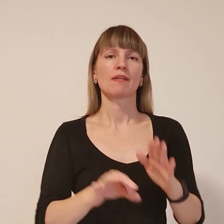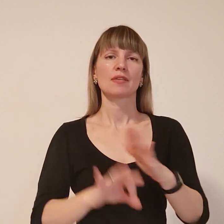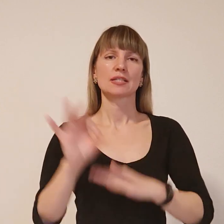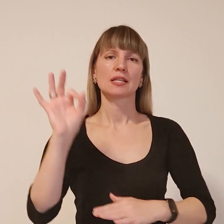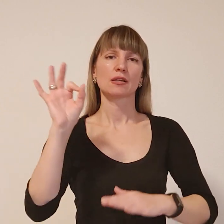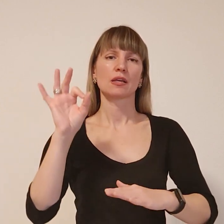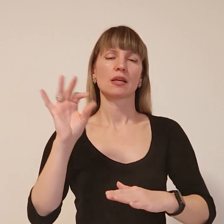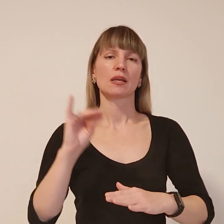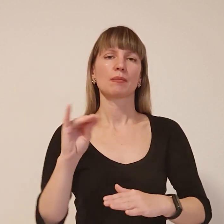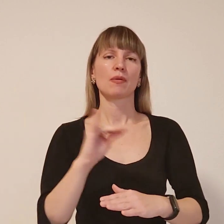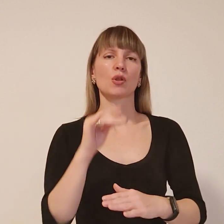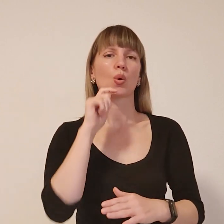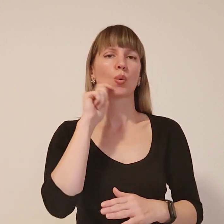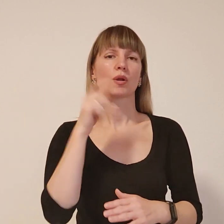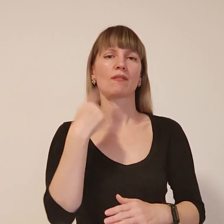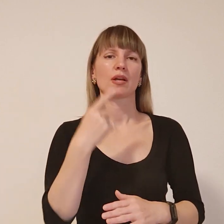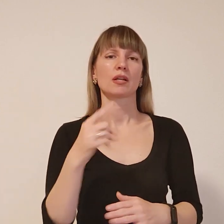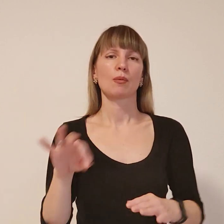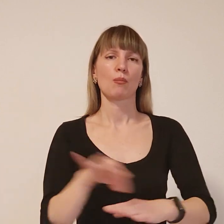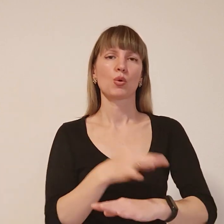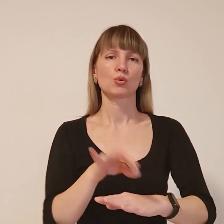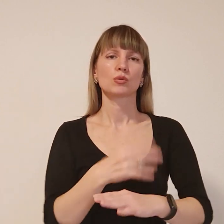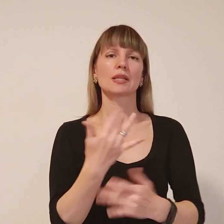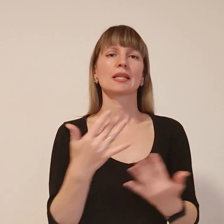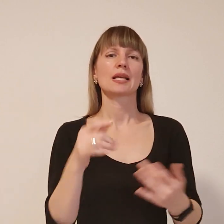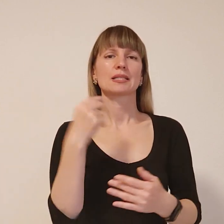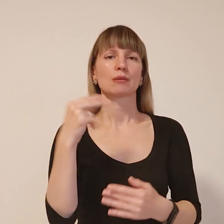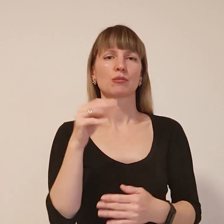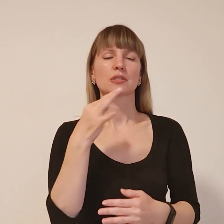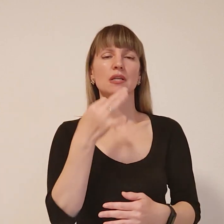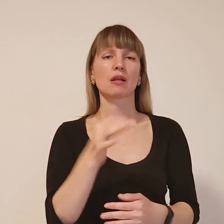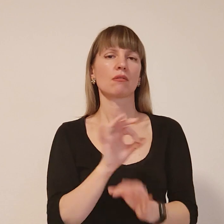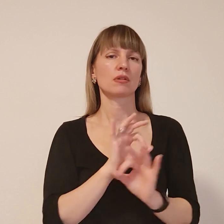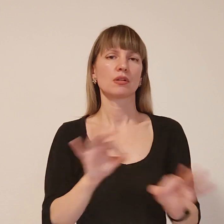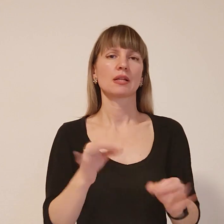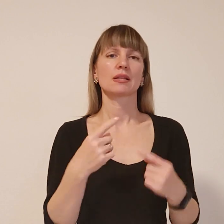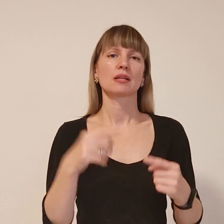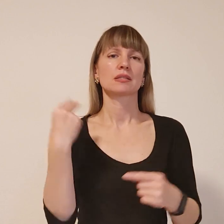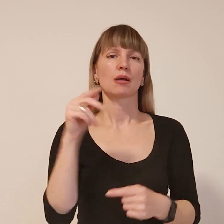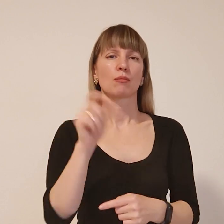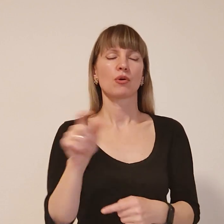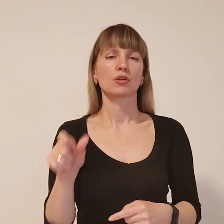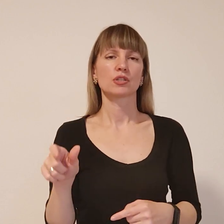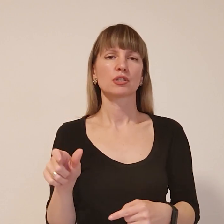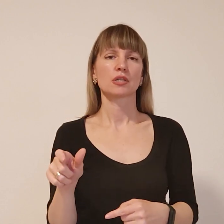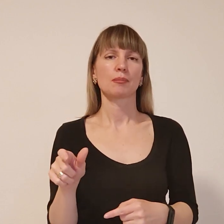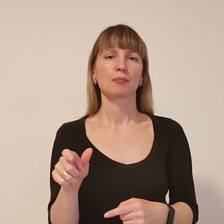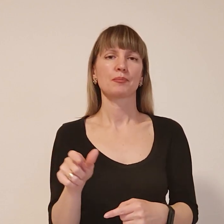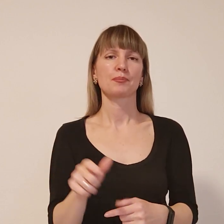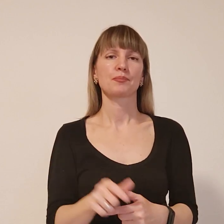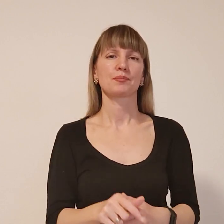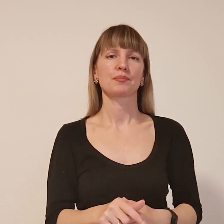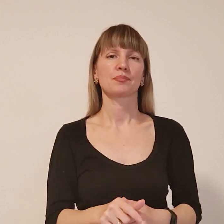подружжя. Деякі запоріжці сказали дуже класно, всім сподобалось, деяким запоріжцям він